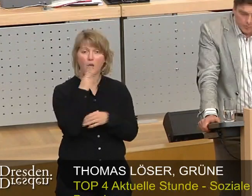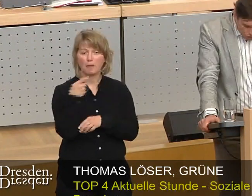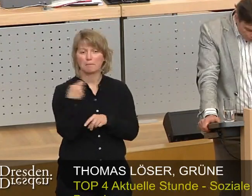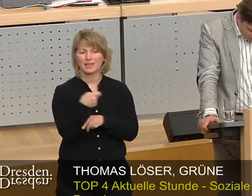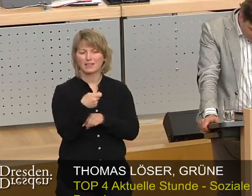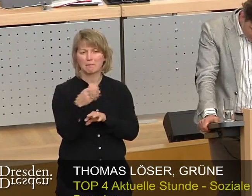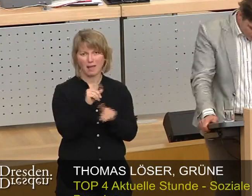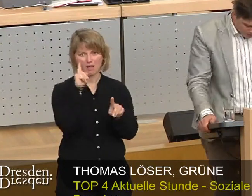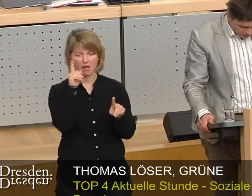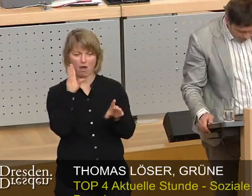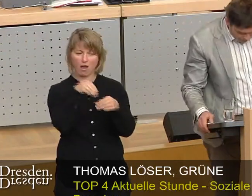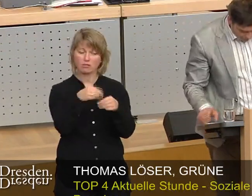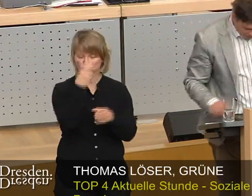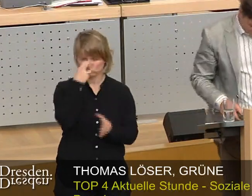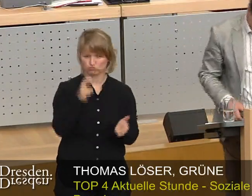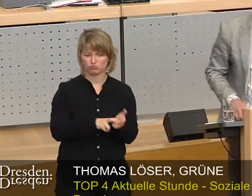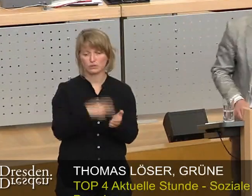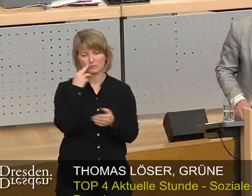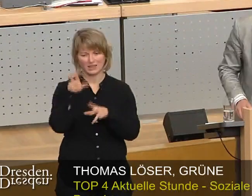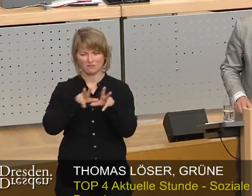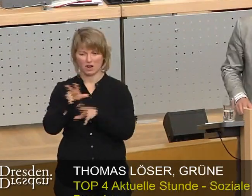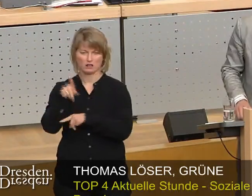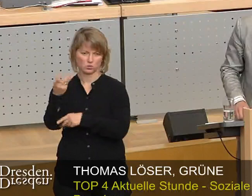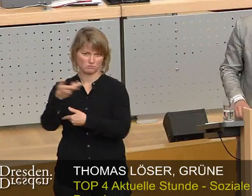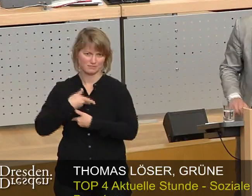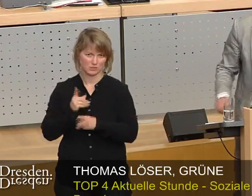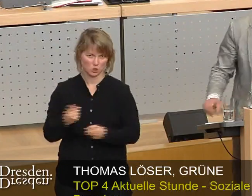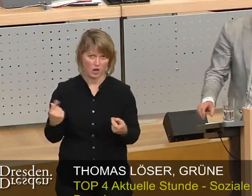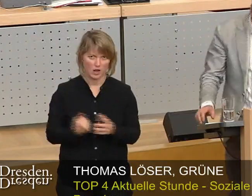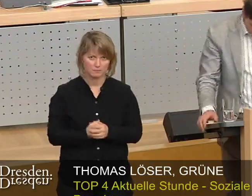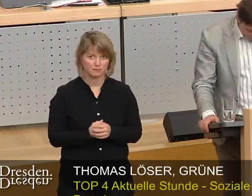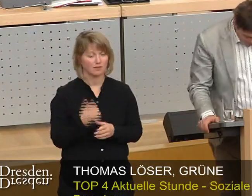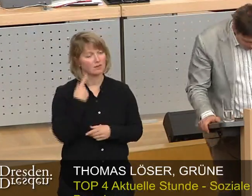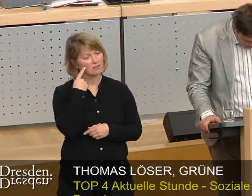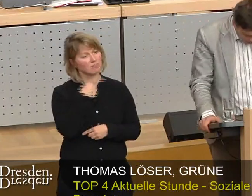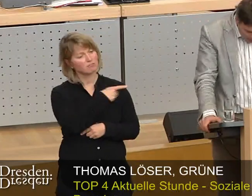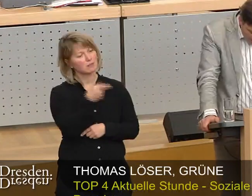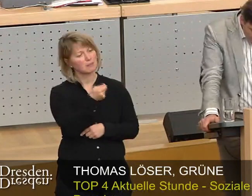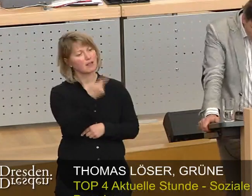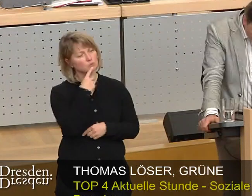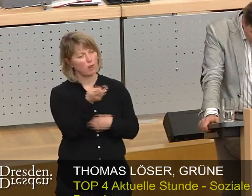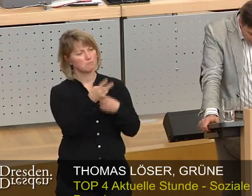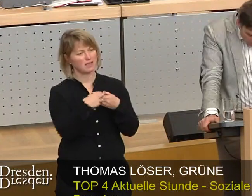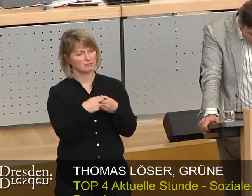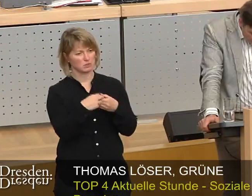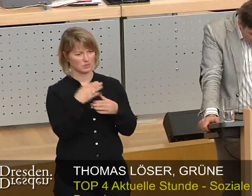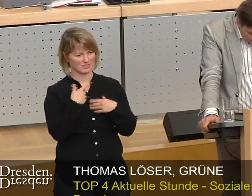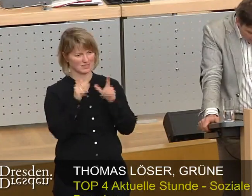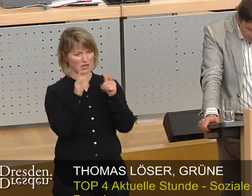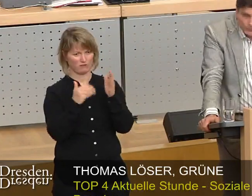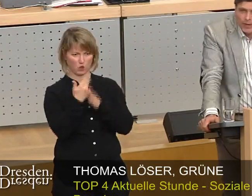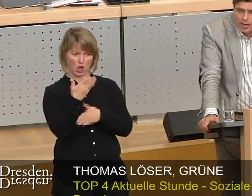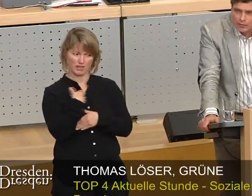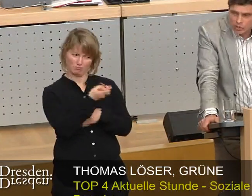hineingestimmt, den uns die Verwaltung bitte vorlegen soll. Wir glauben, dass diese Partizipation der Mieter an dieser neuen Gesellschaft sehr